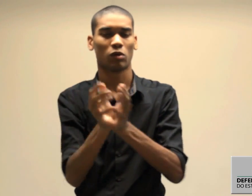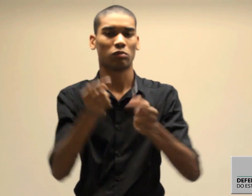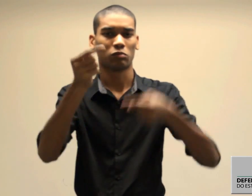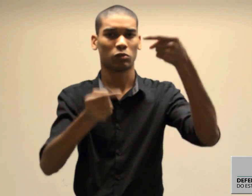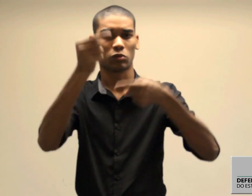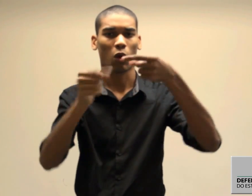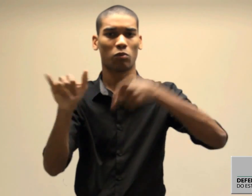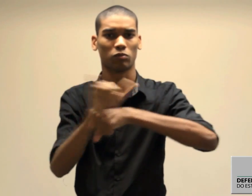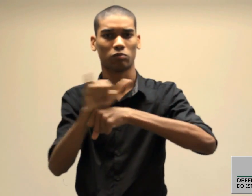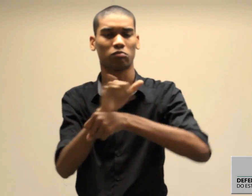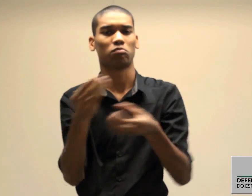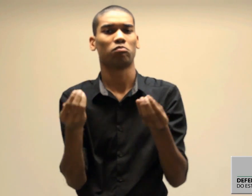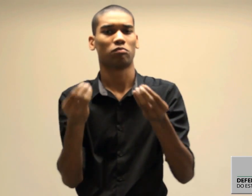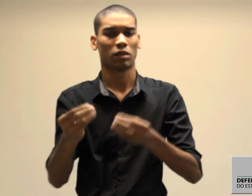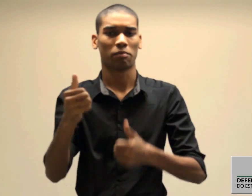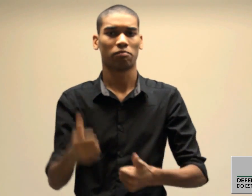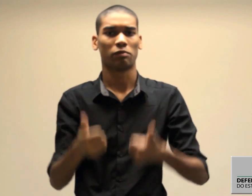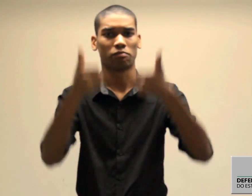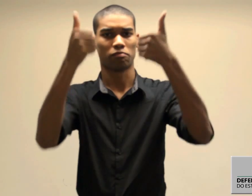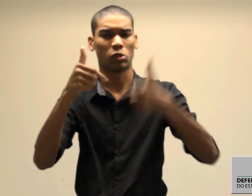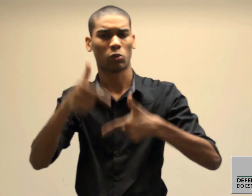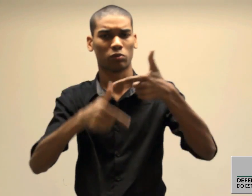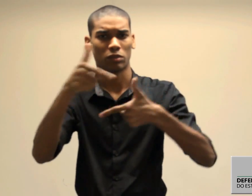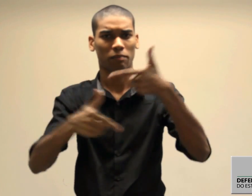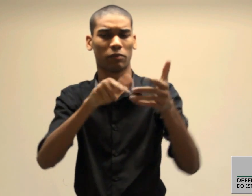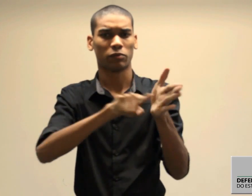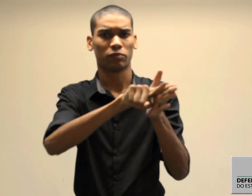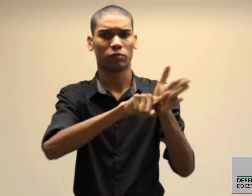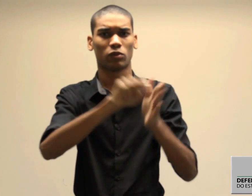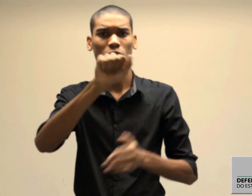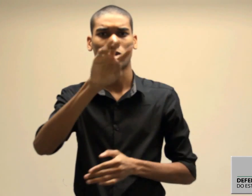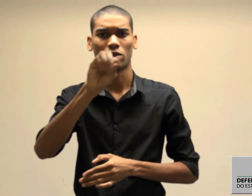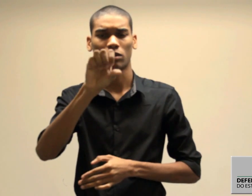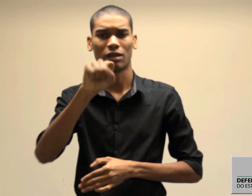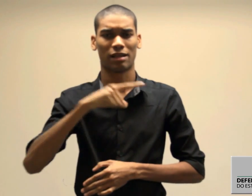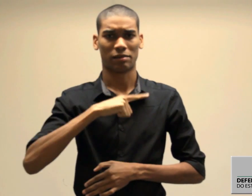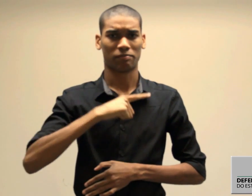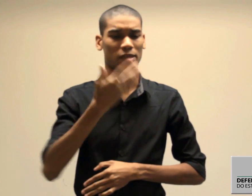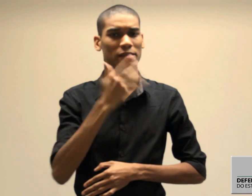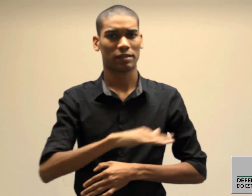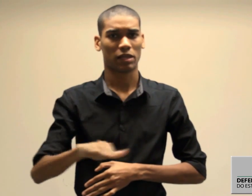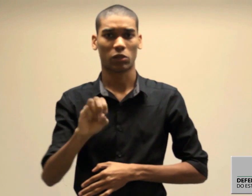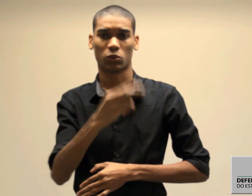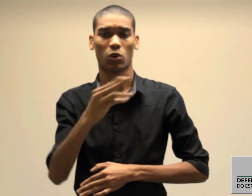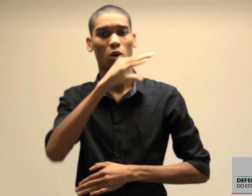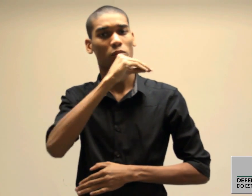alternativas visando aprimorar o rito processual de apuração de atos envolvendo crianças e ou